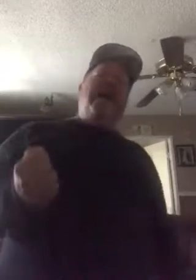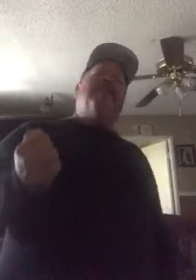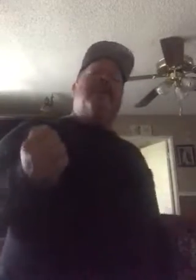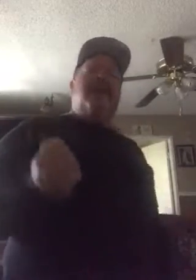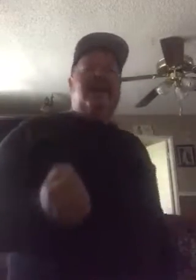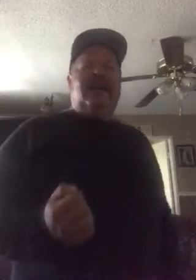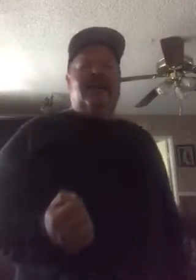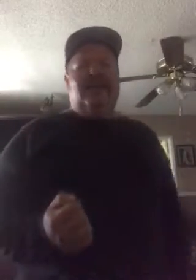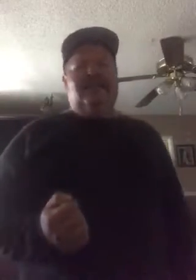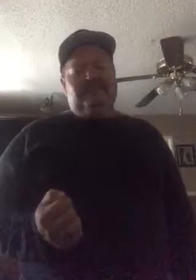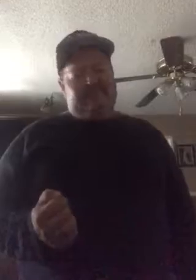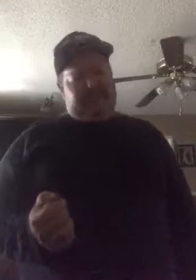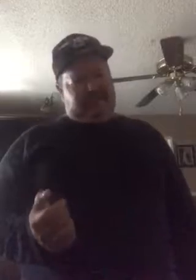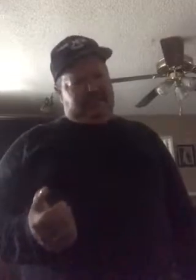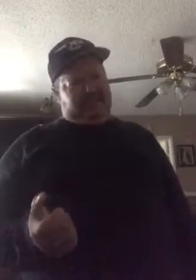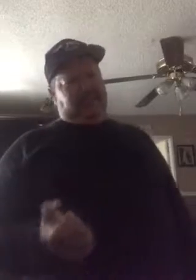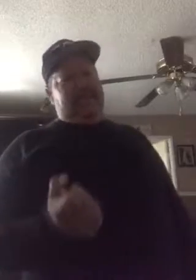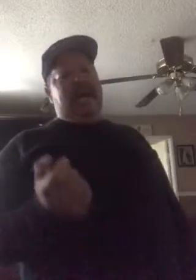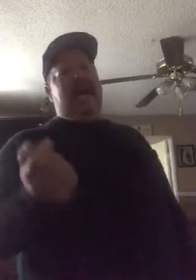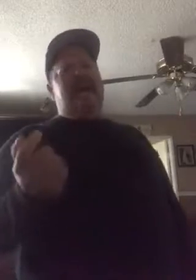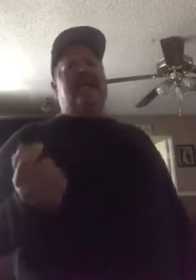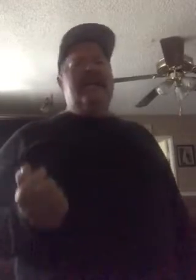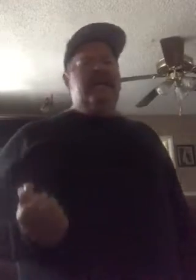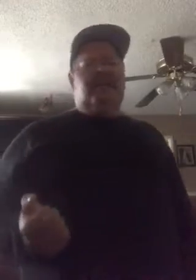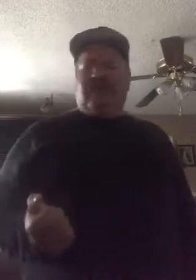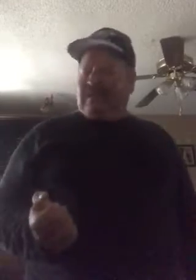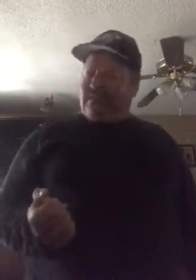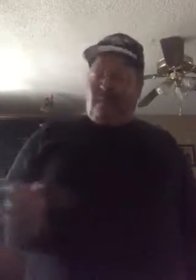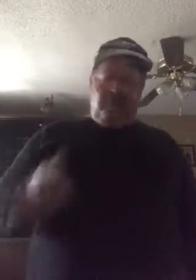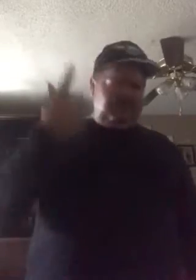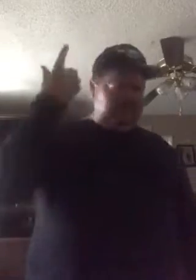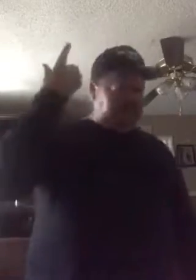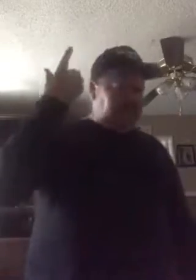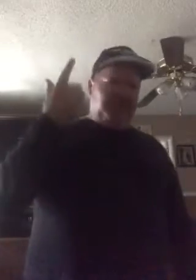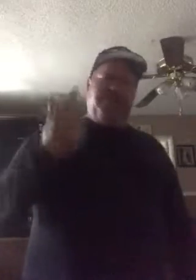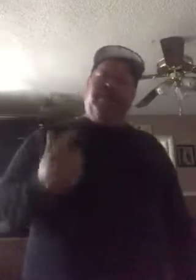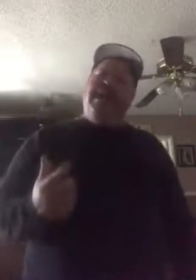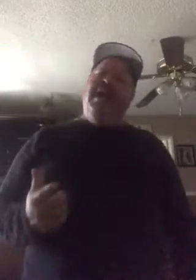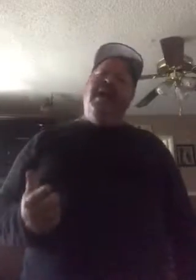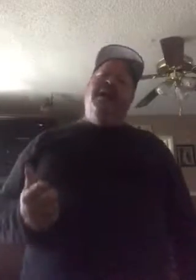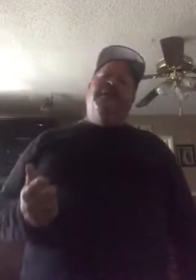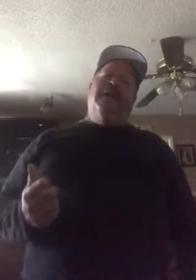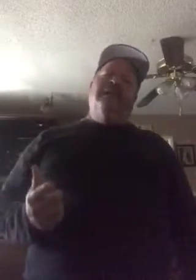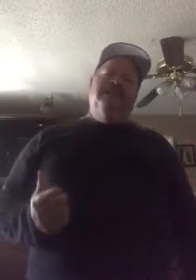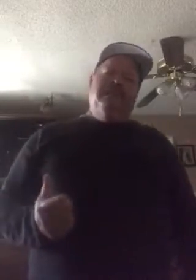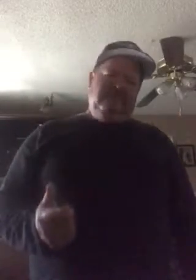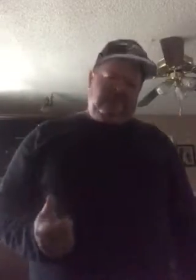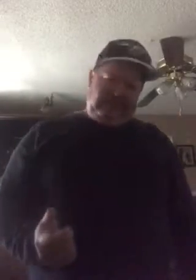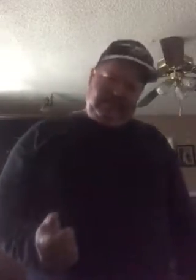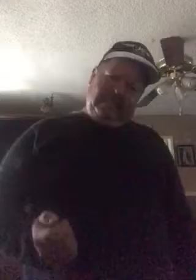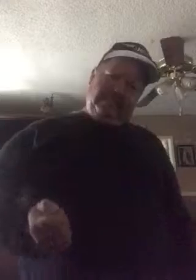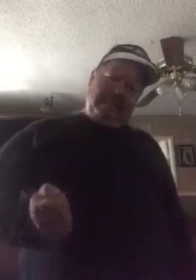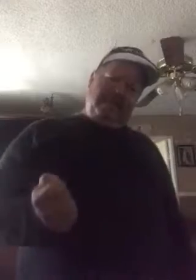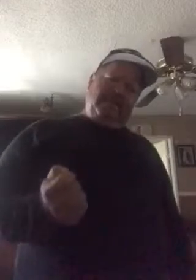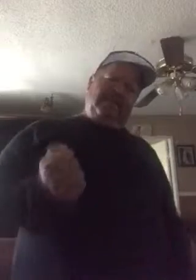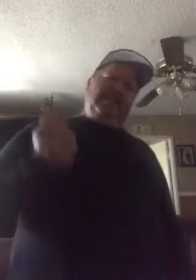Volví a llorar el corazón quedó llorado y al fin mis